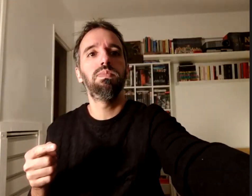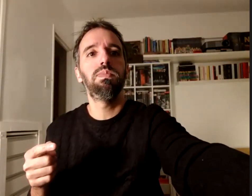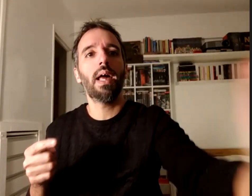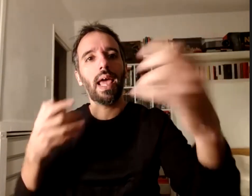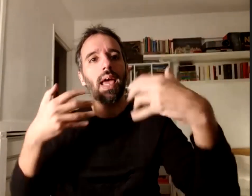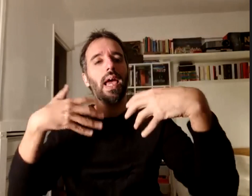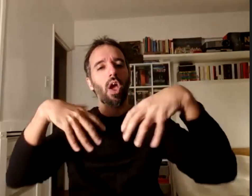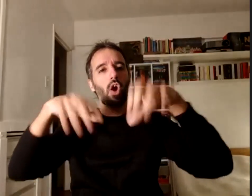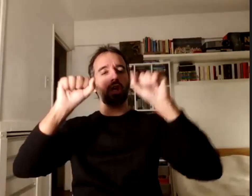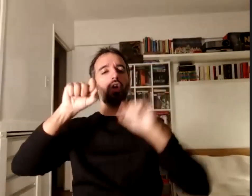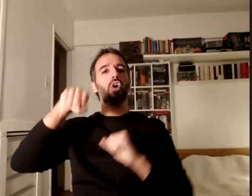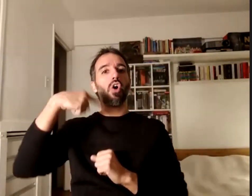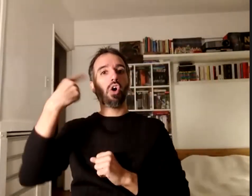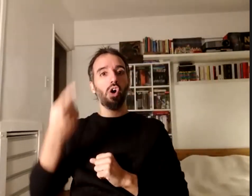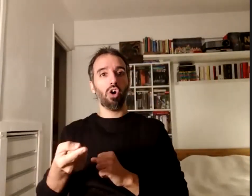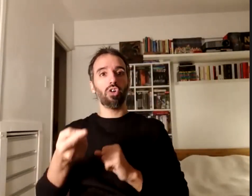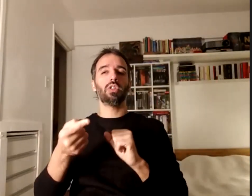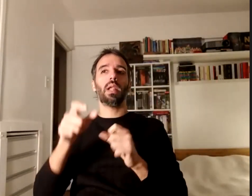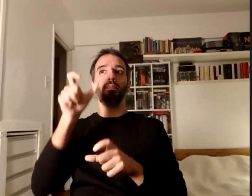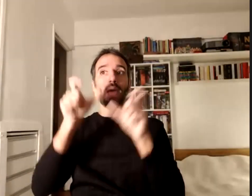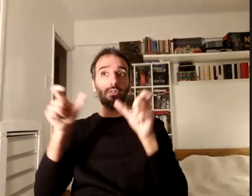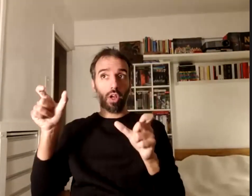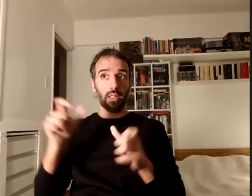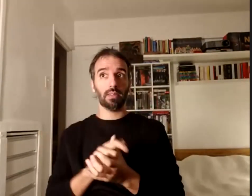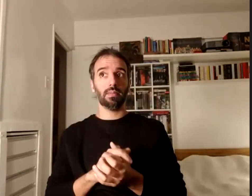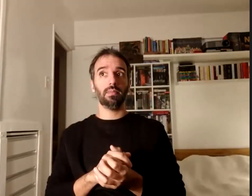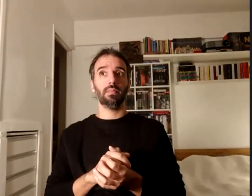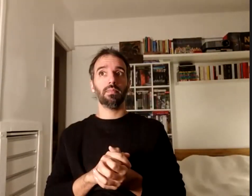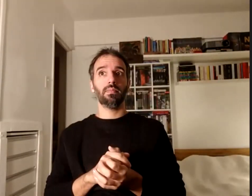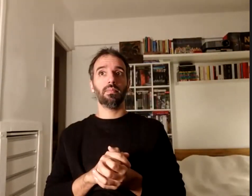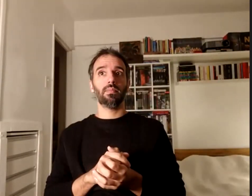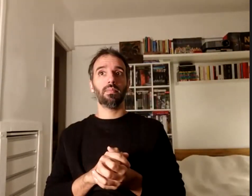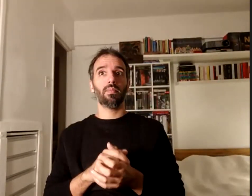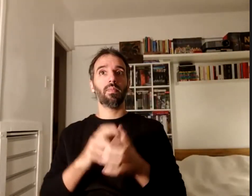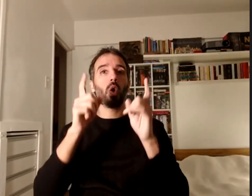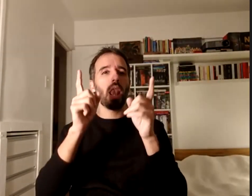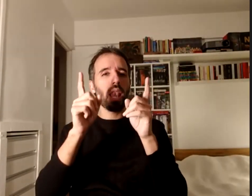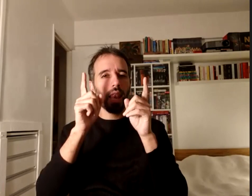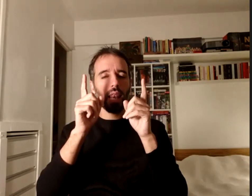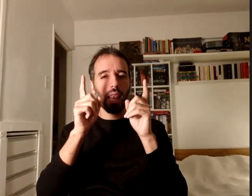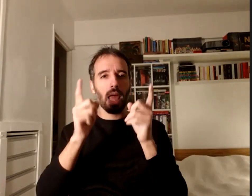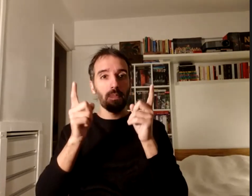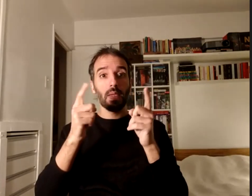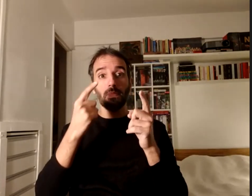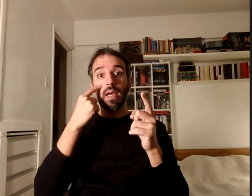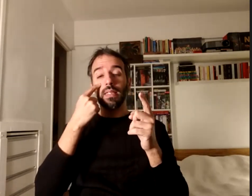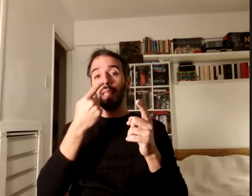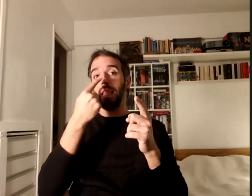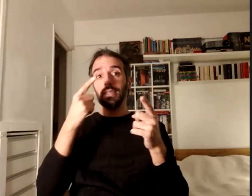otras otras personas con con las mismas intenciones y con las mismas